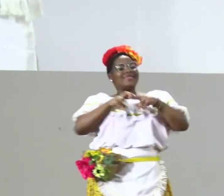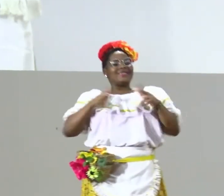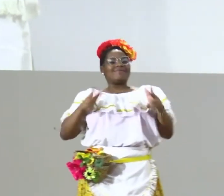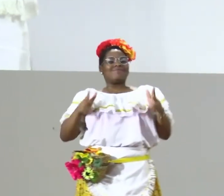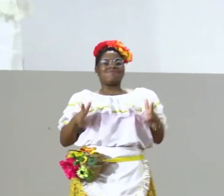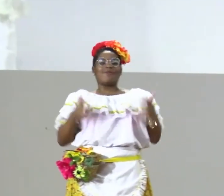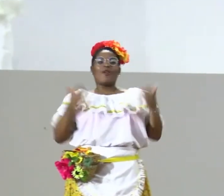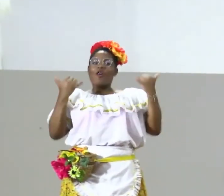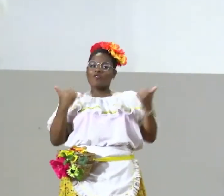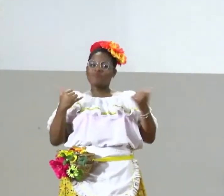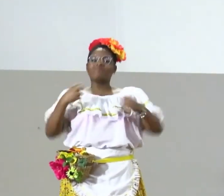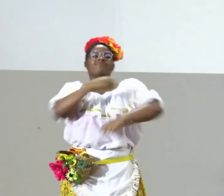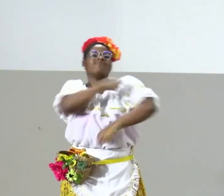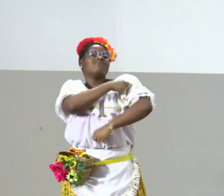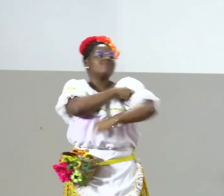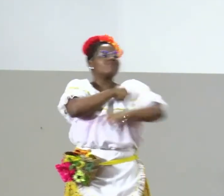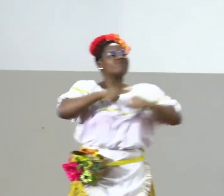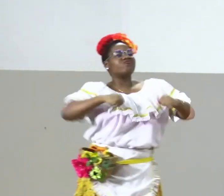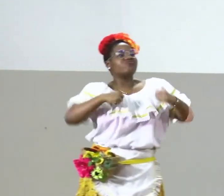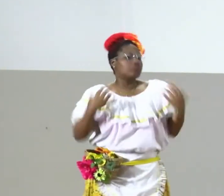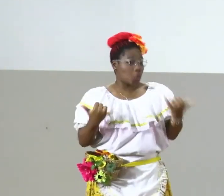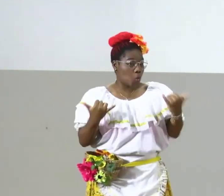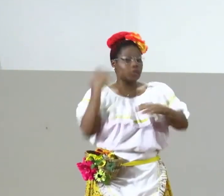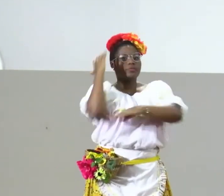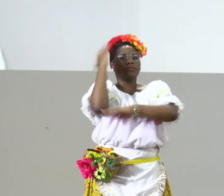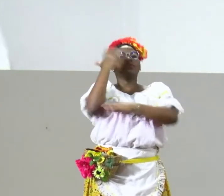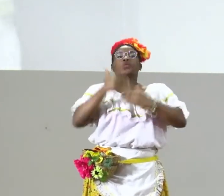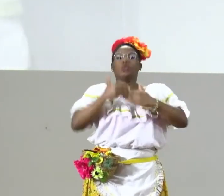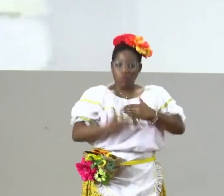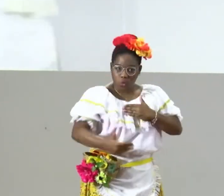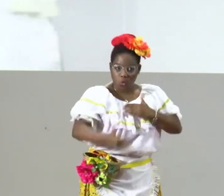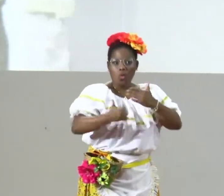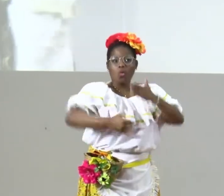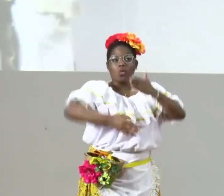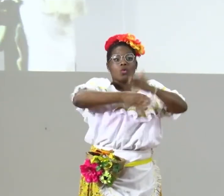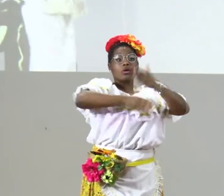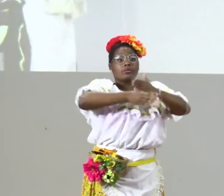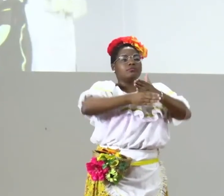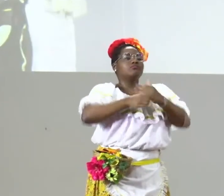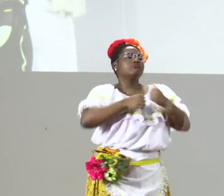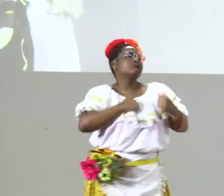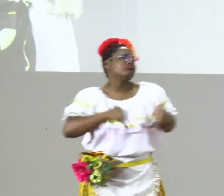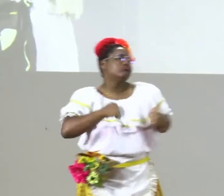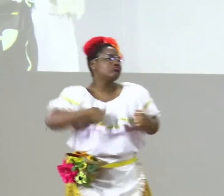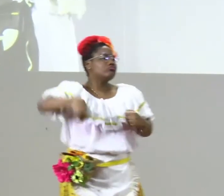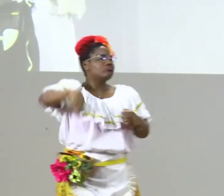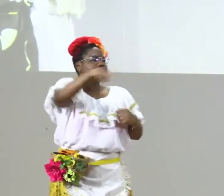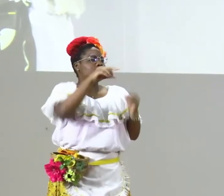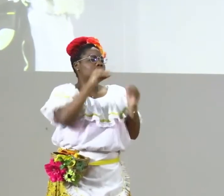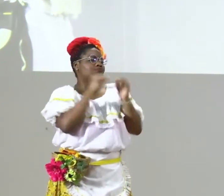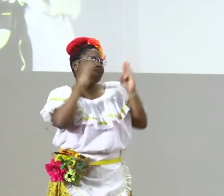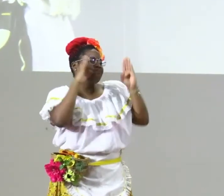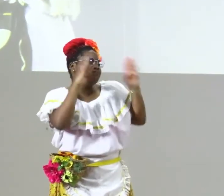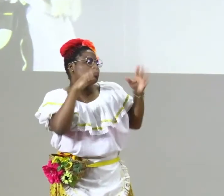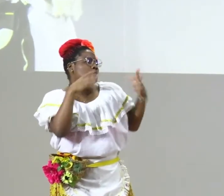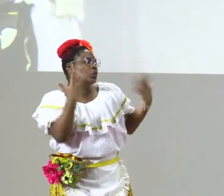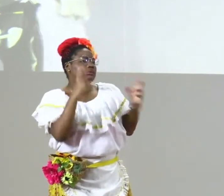sentarse, ya tenemos más energía para nuestro congreso que todavía continúa. Les pido